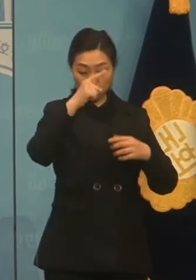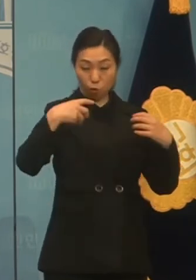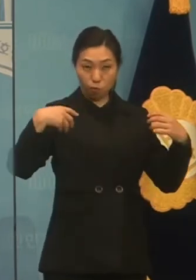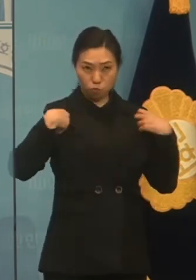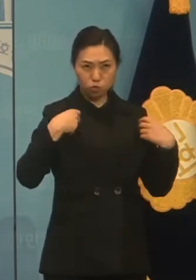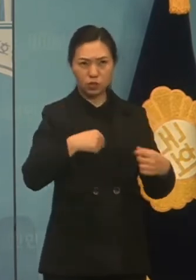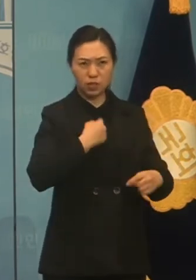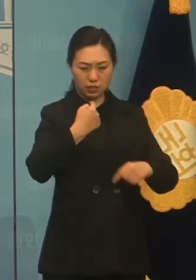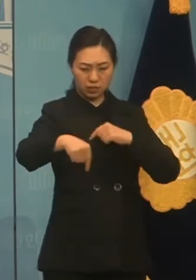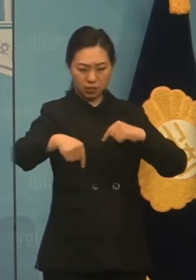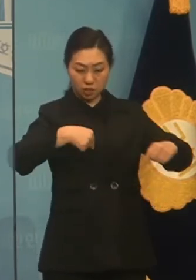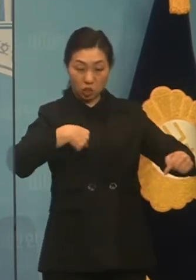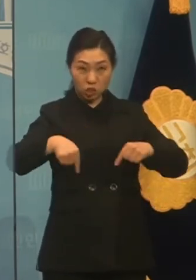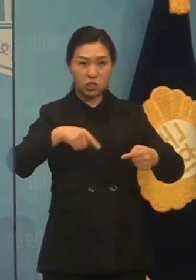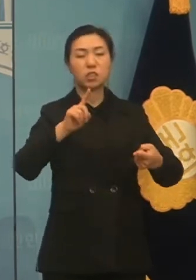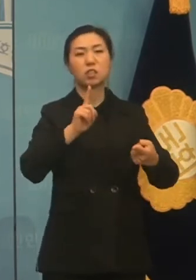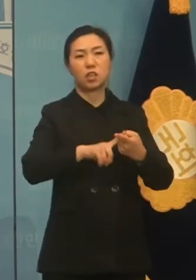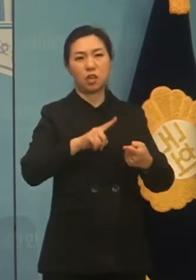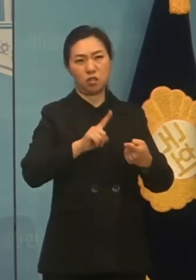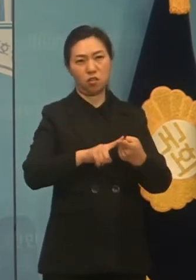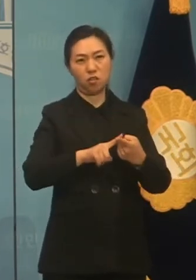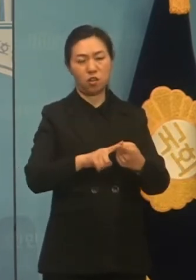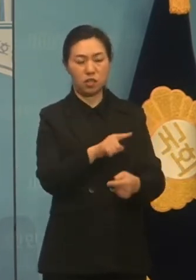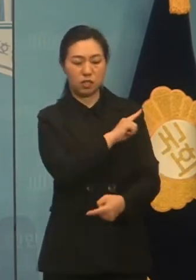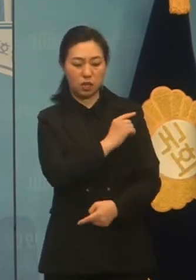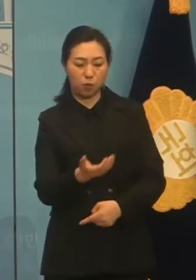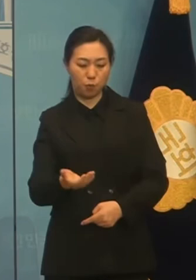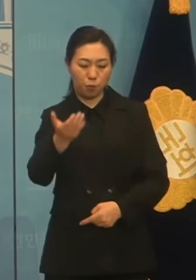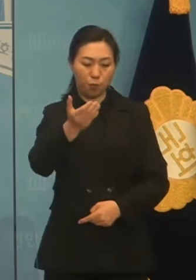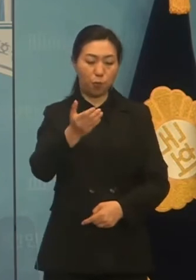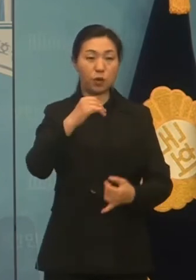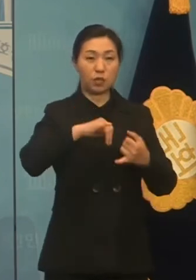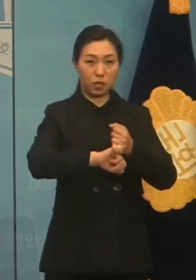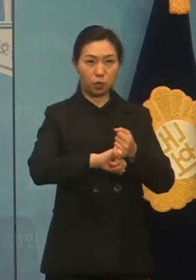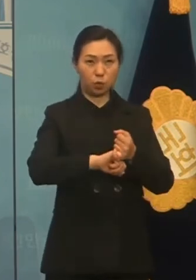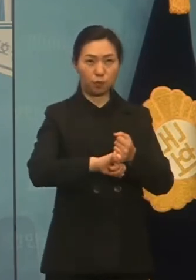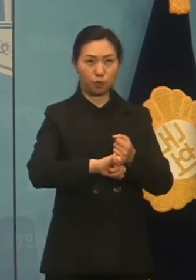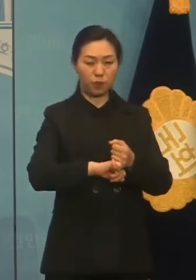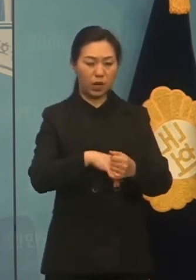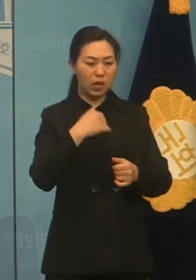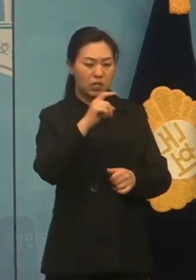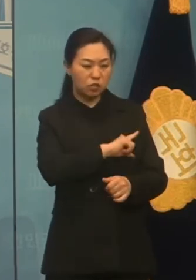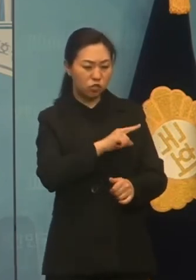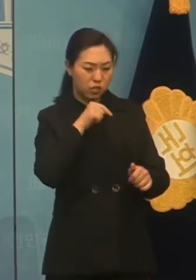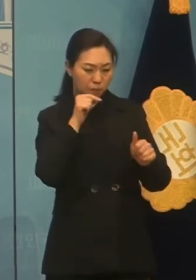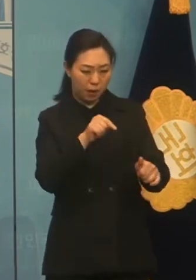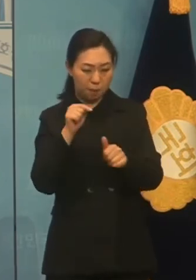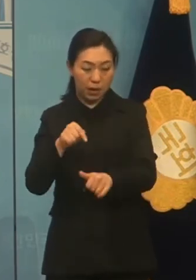최고기관으로 격상시키겠습니다. 지명직 자치단체장 최고위원회 신설하겠습니다.